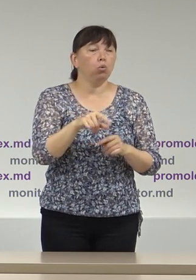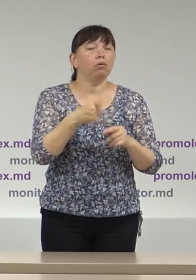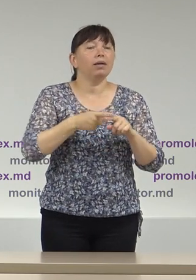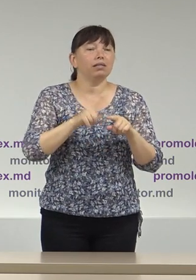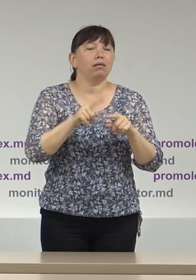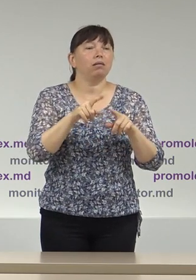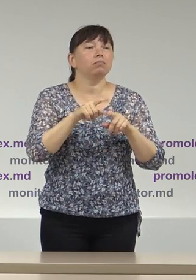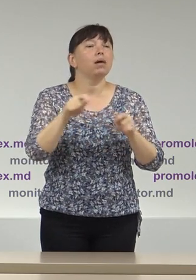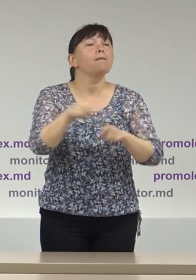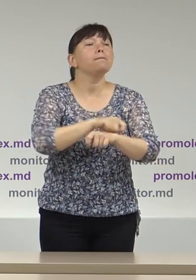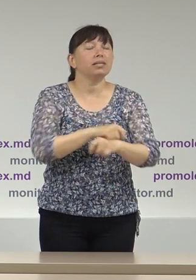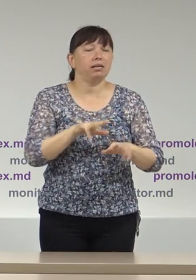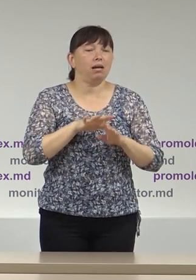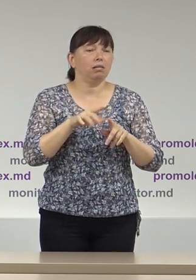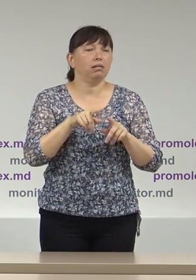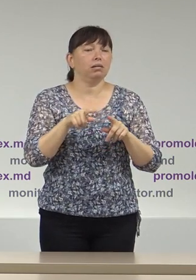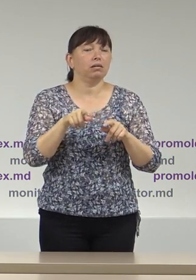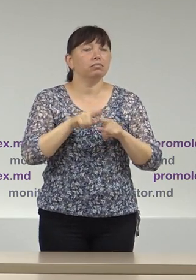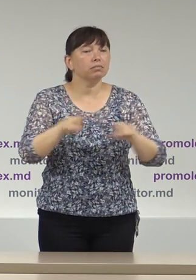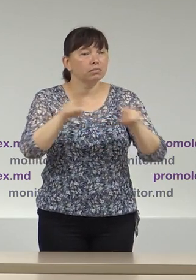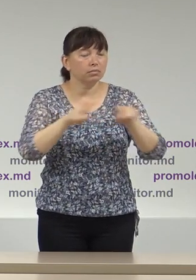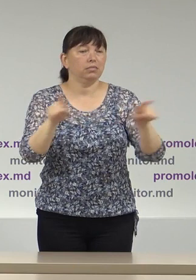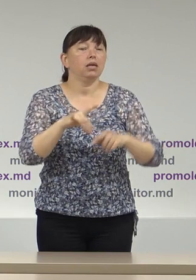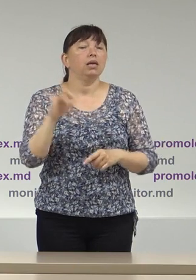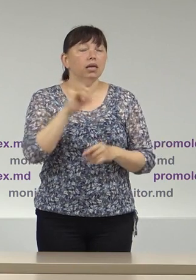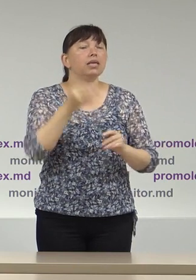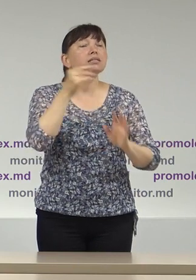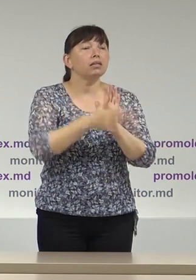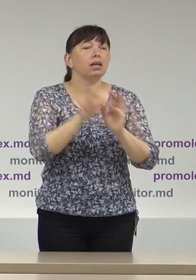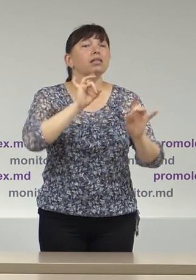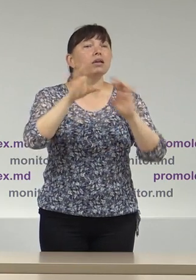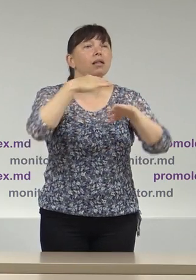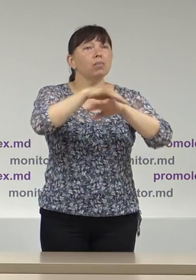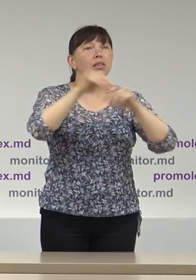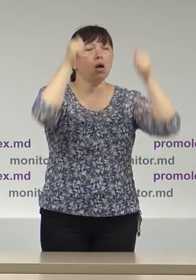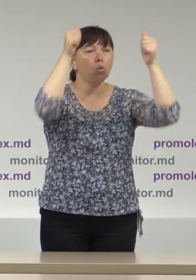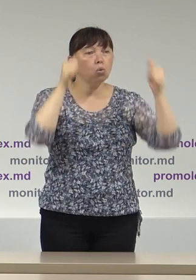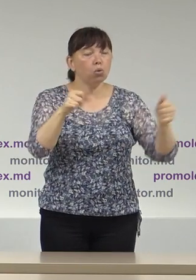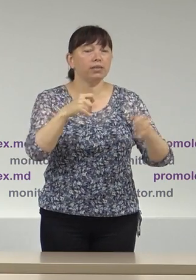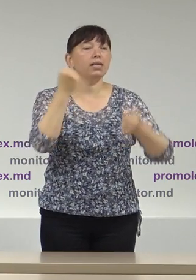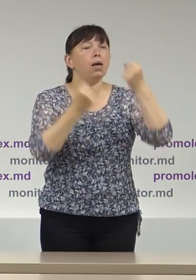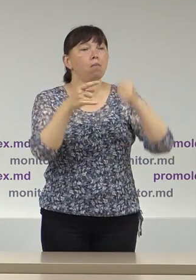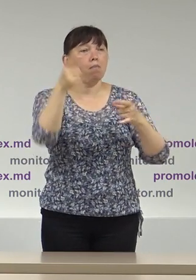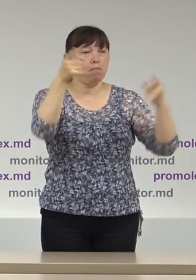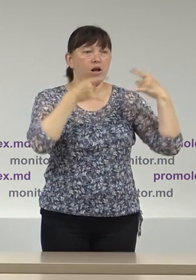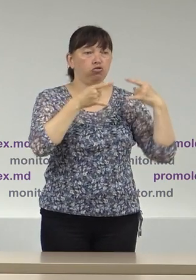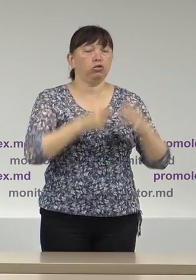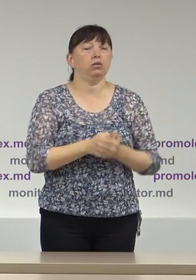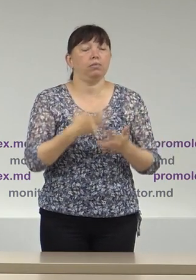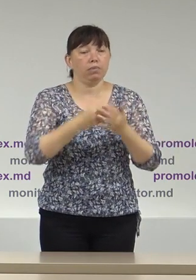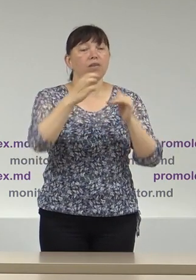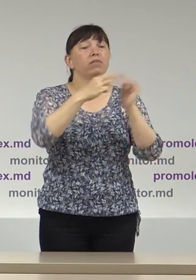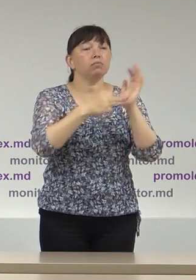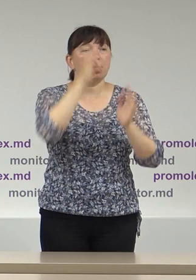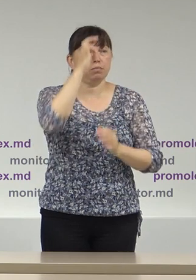promoționale circa 56% și cheltuieli pentru publicitatea stradală și mobilă circa 18%